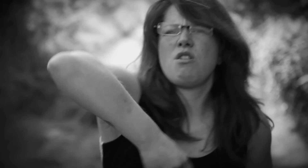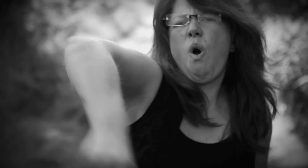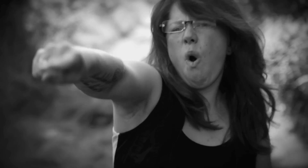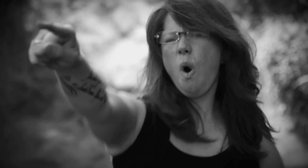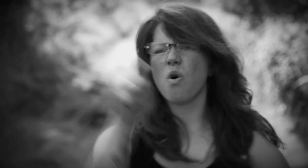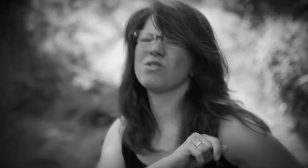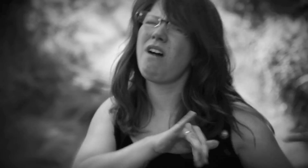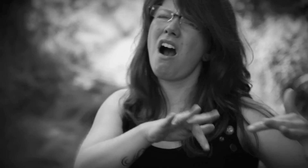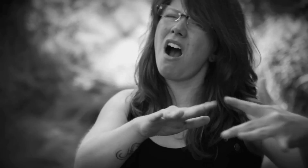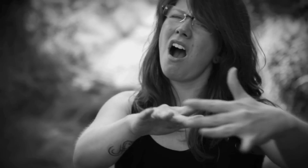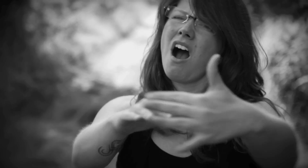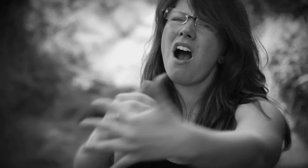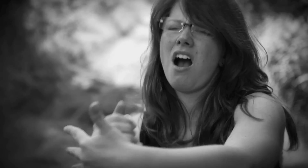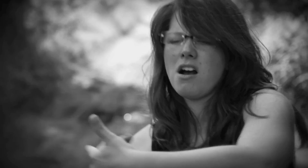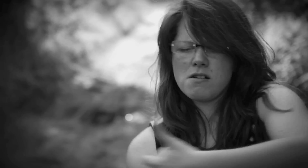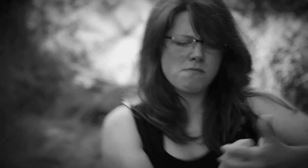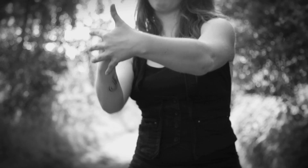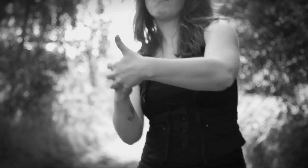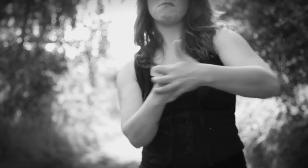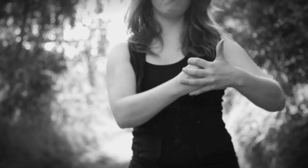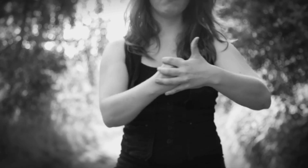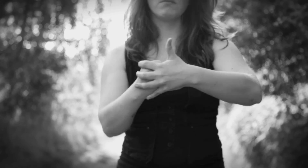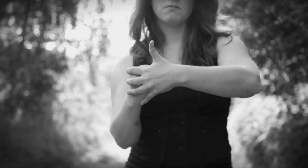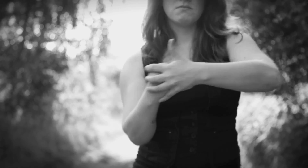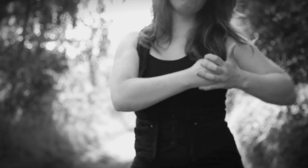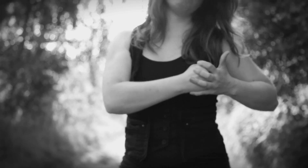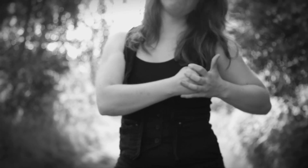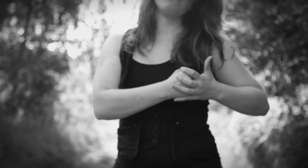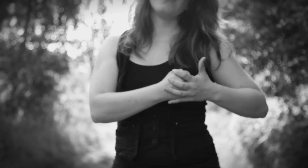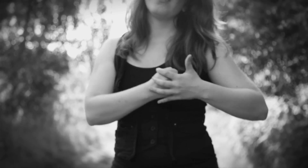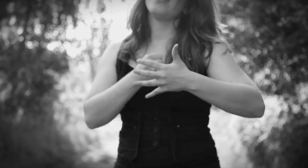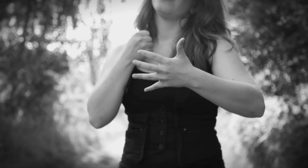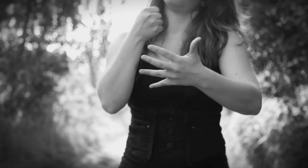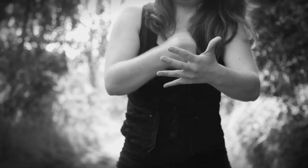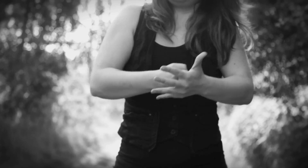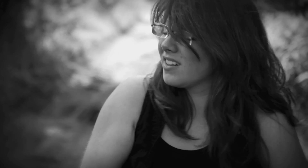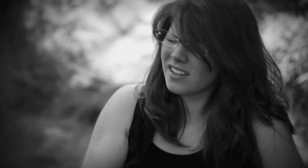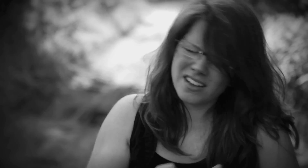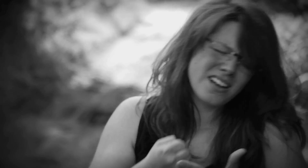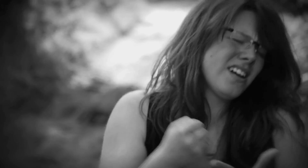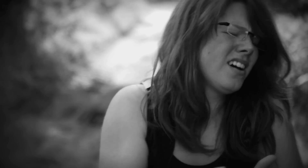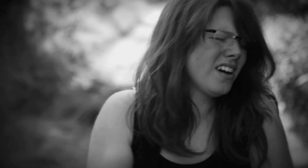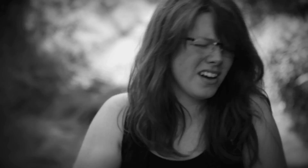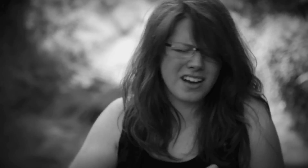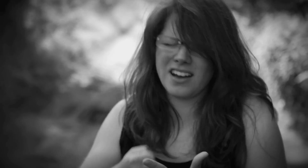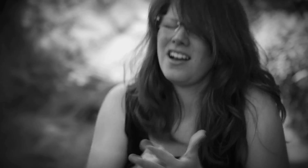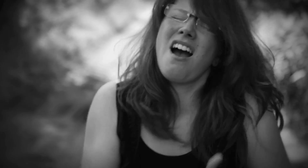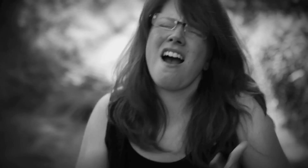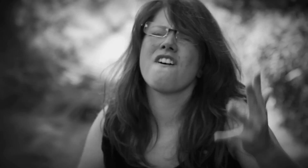Soldaten los, um den Widerstand niederzuzwingen Immer wenn mein Herz nach dir